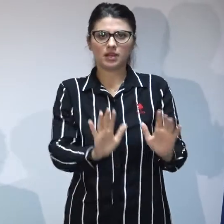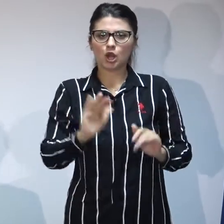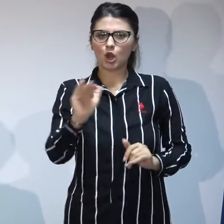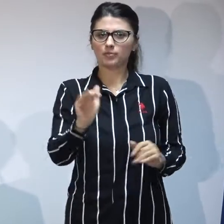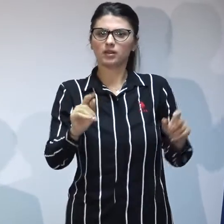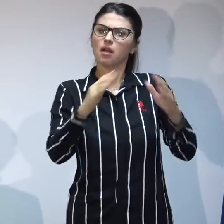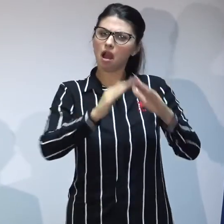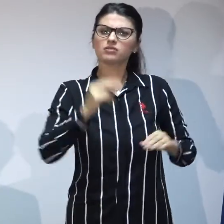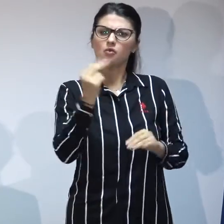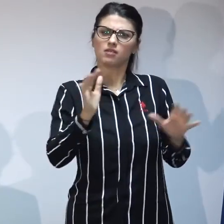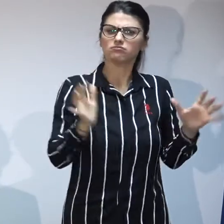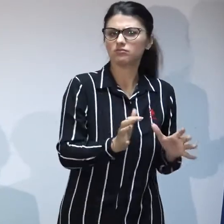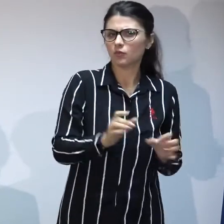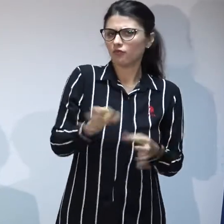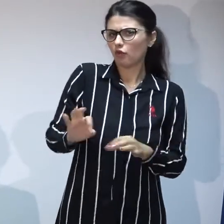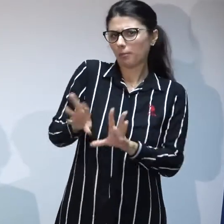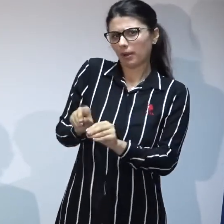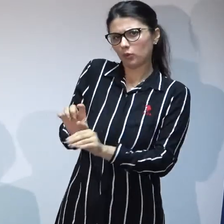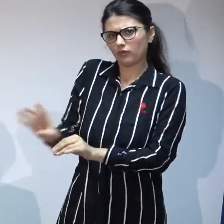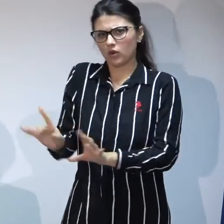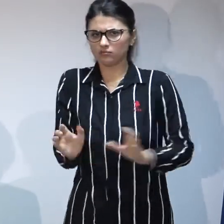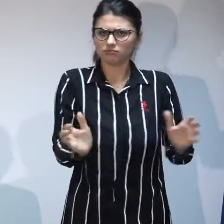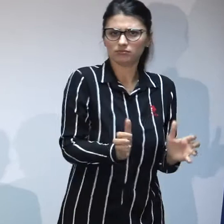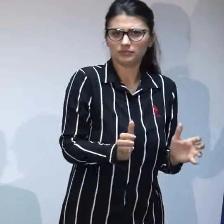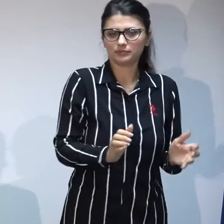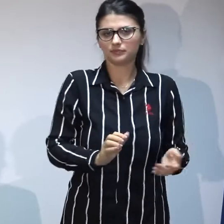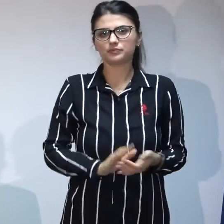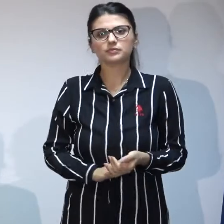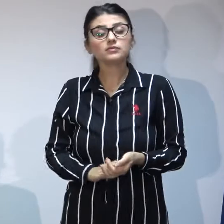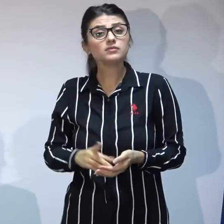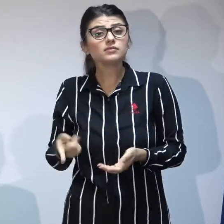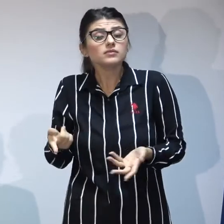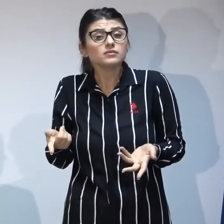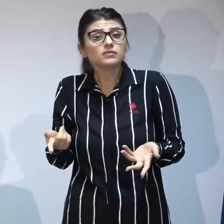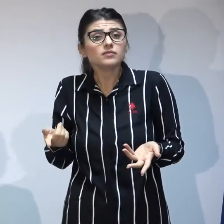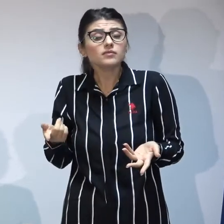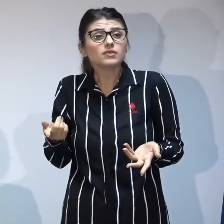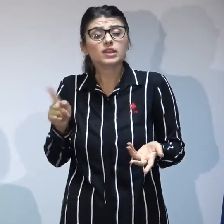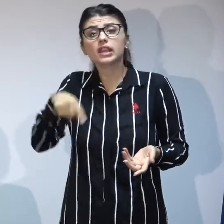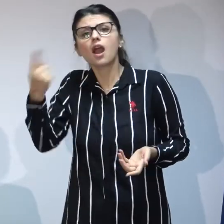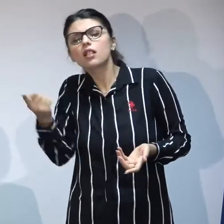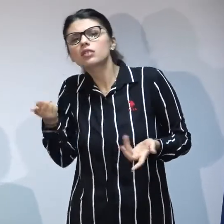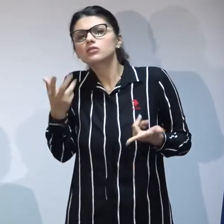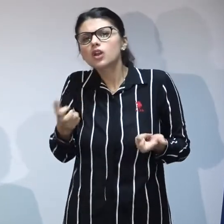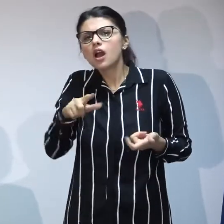cauze pot fi puse sub ceea ce eu înțeleg să numesc rezistența la schimbare